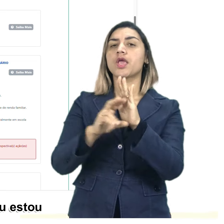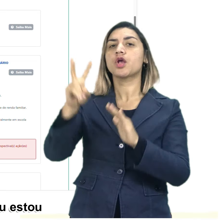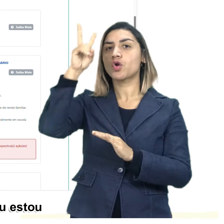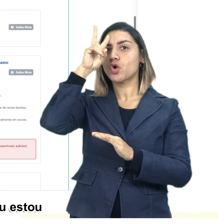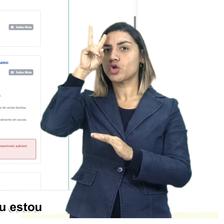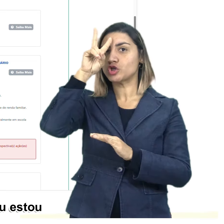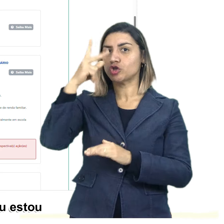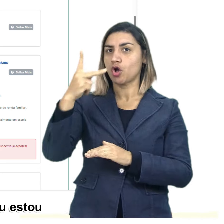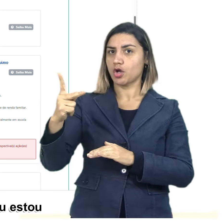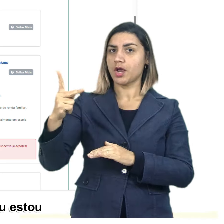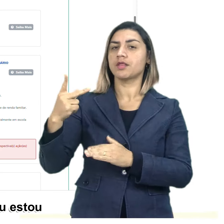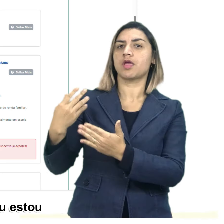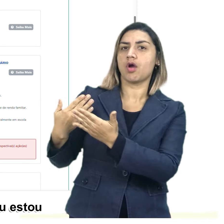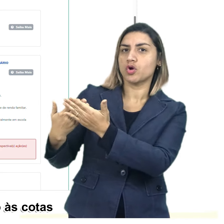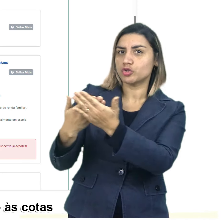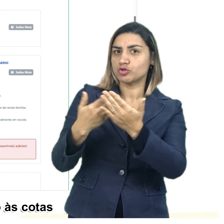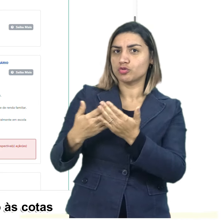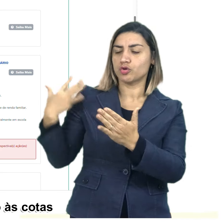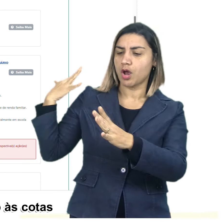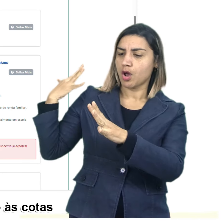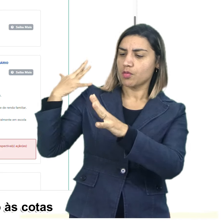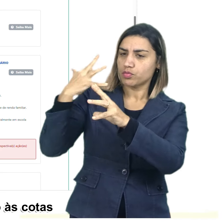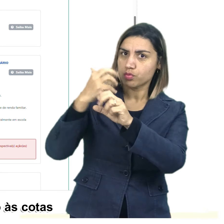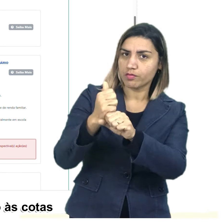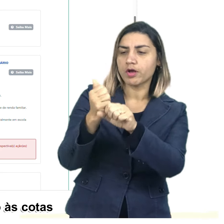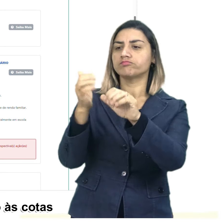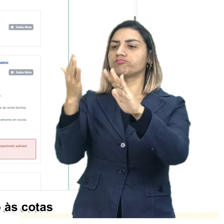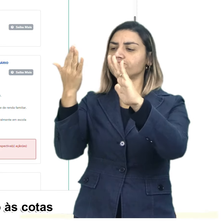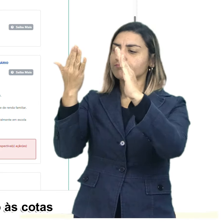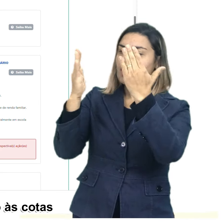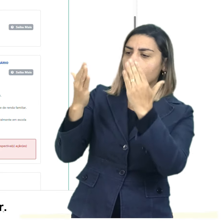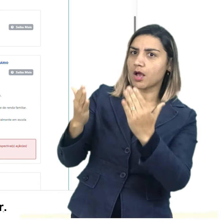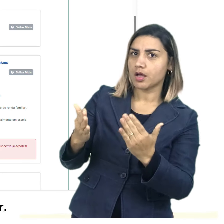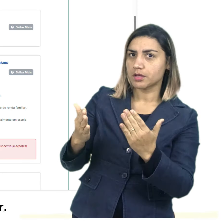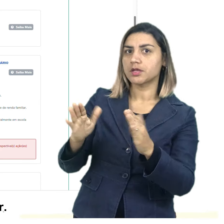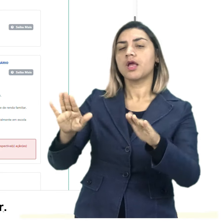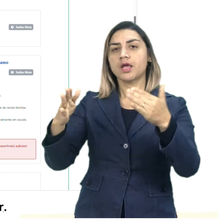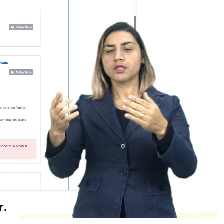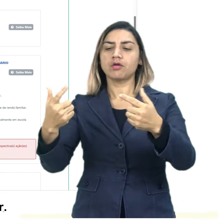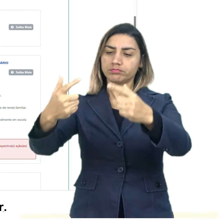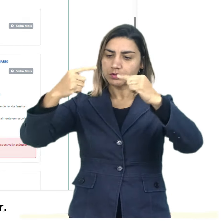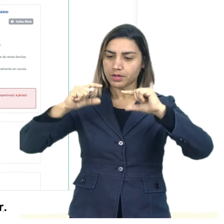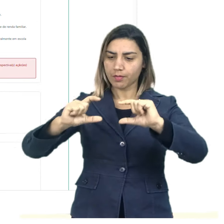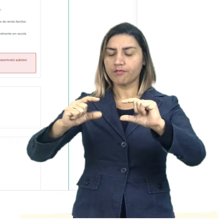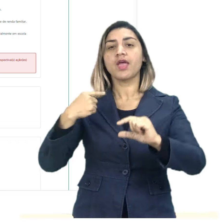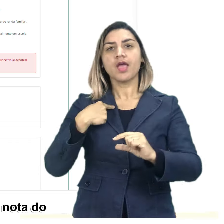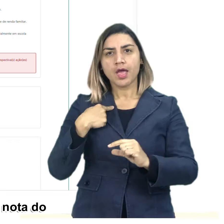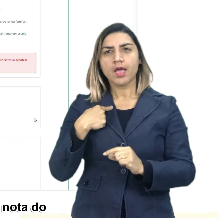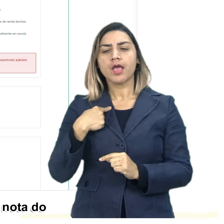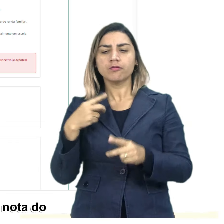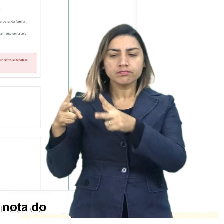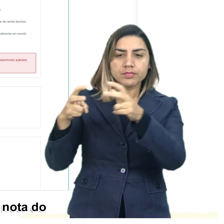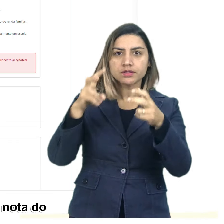eu vou declarar no item 2 que eu estou ciente das obrigações em relação às cotas às quais eu vou concorrer.